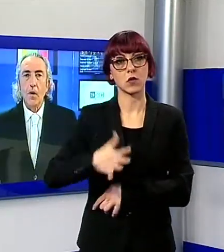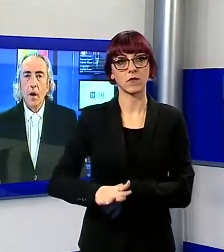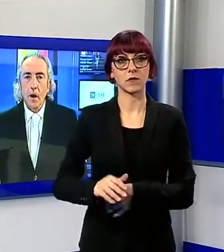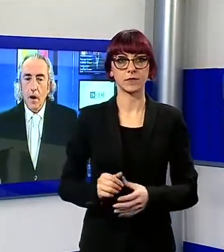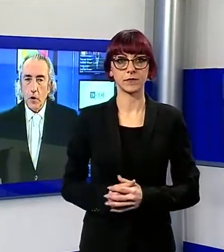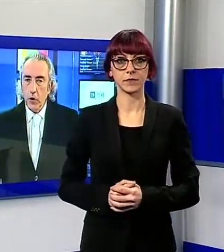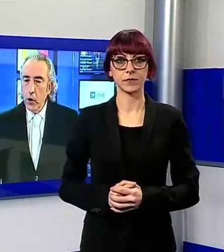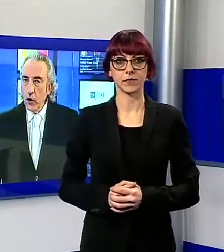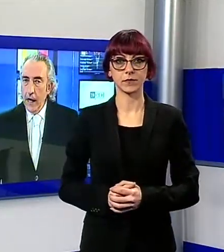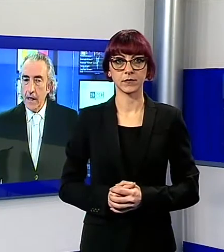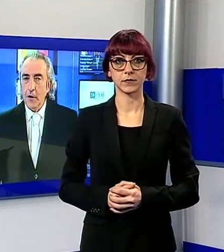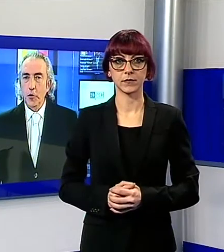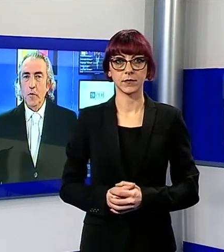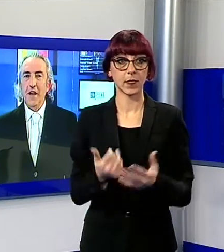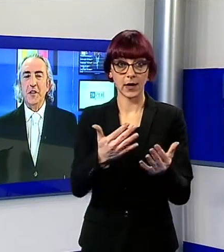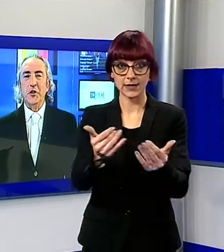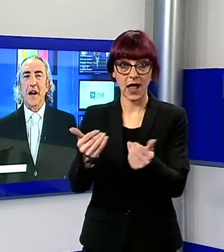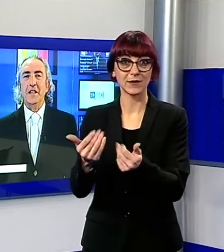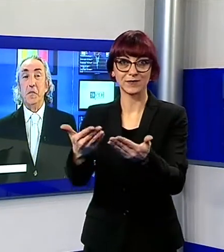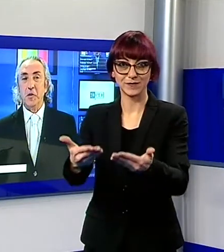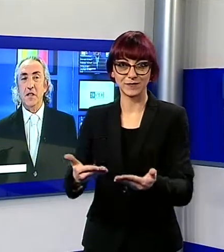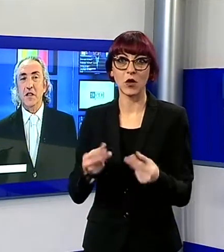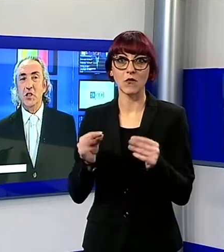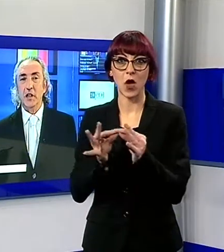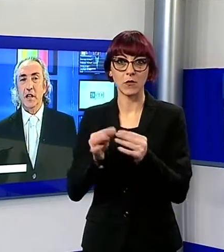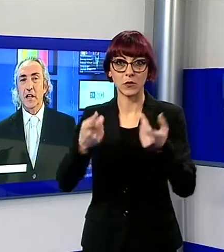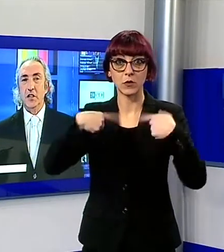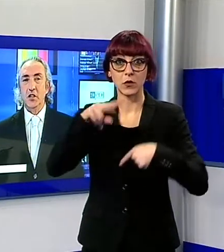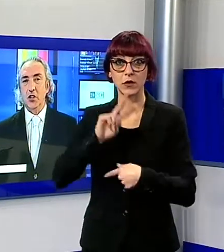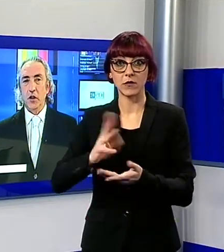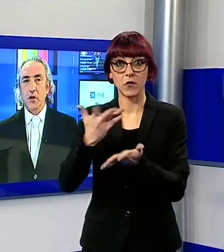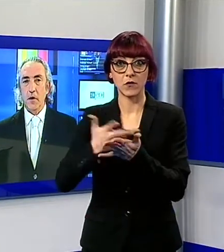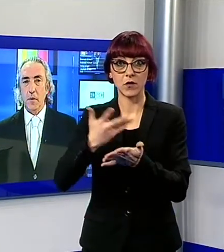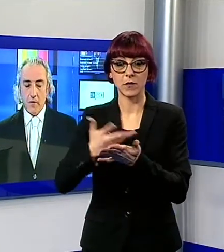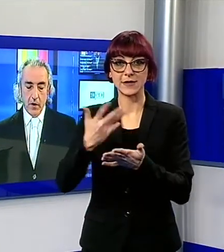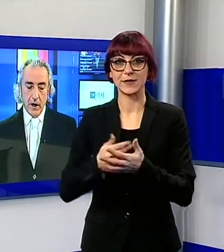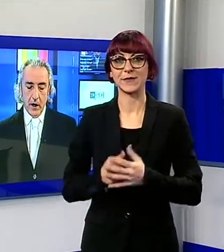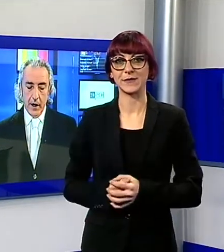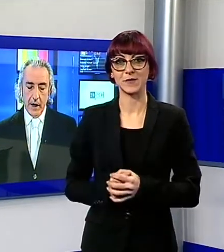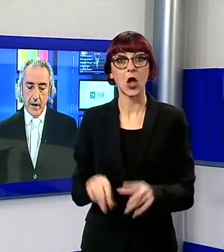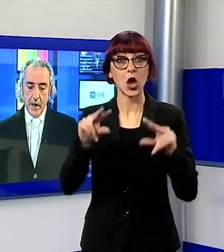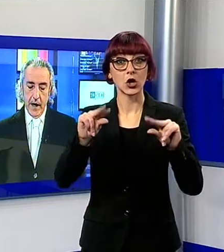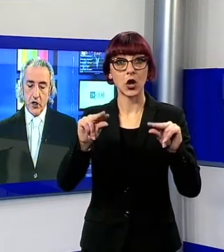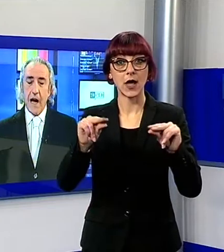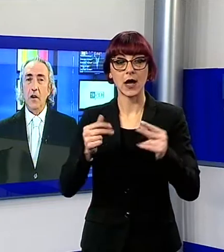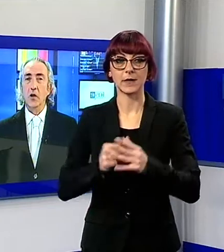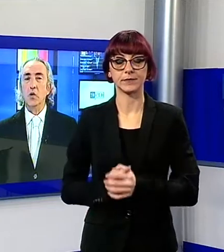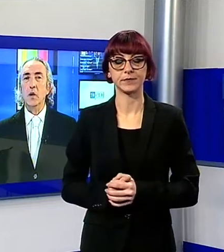A tutti voi un cordiale saluto e ben ritrovati per questa edizione del TG Noi, che dunque apriamo con la cronaca. È giallo sul